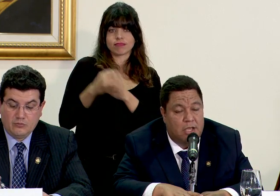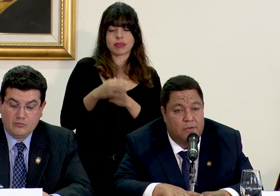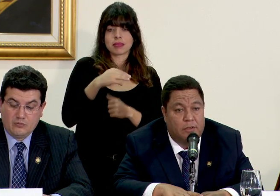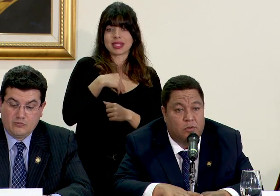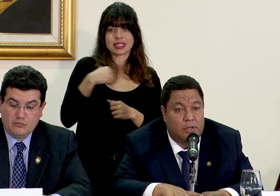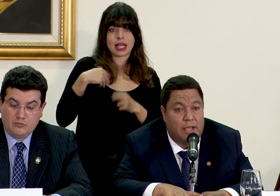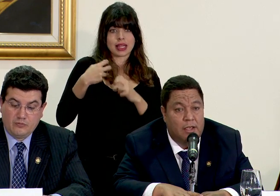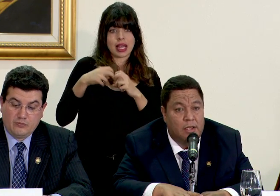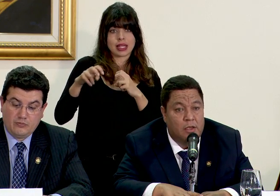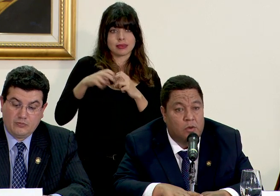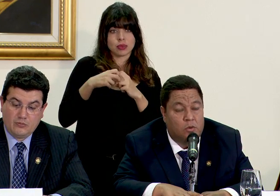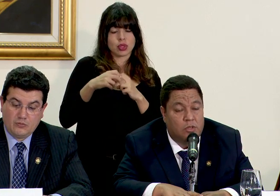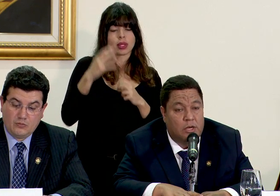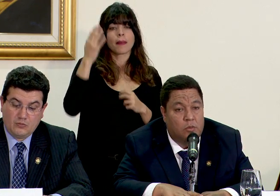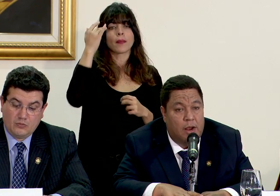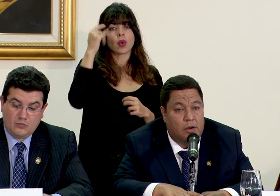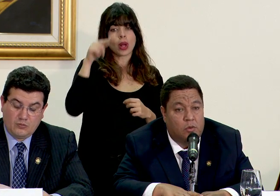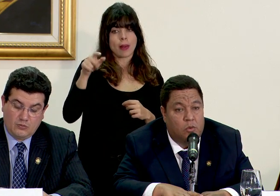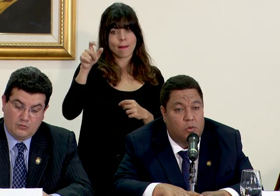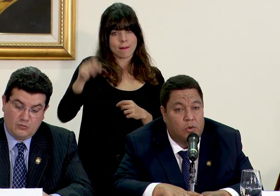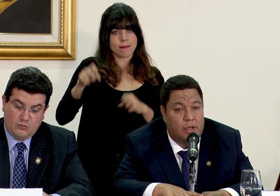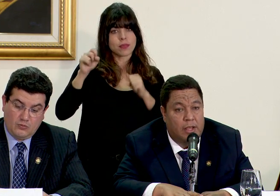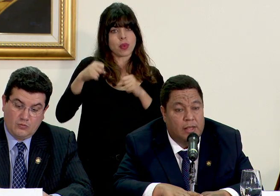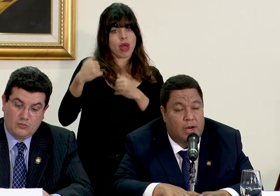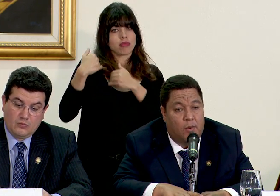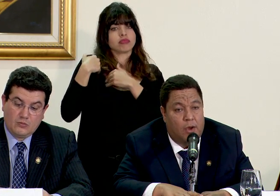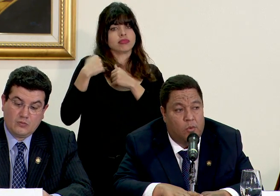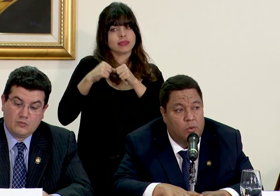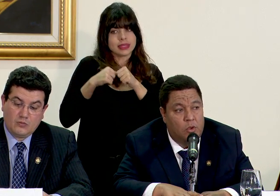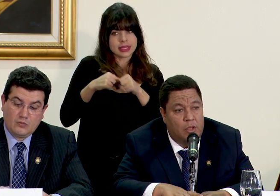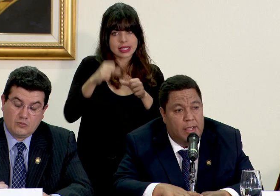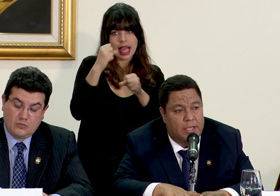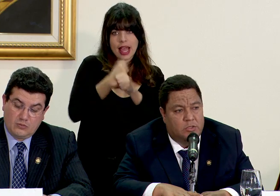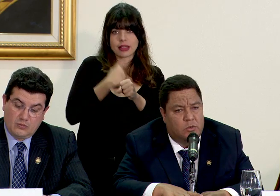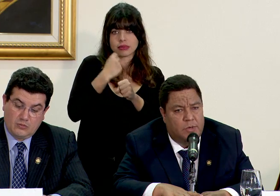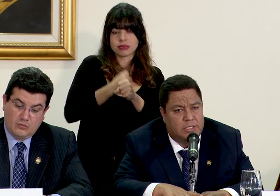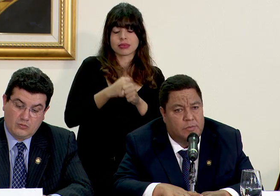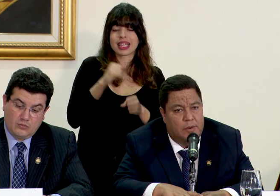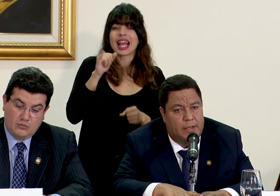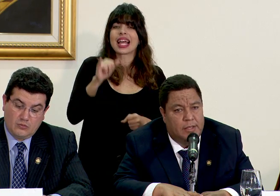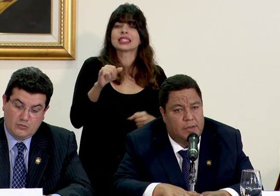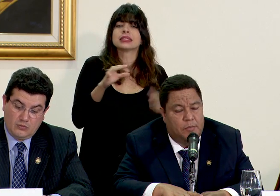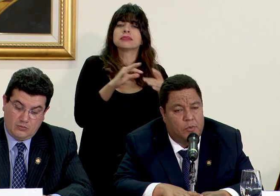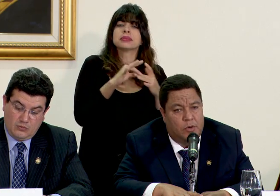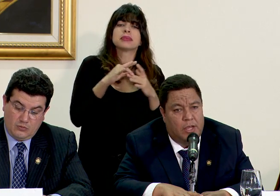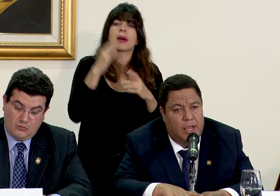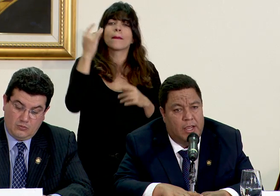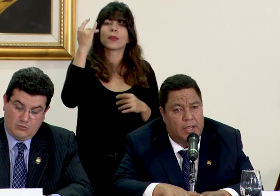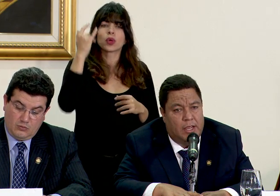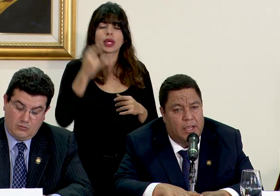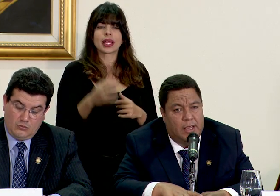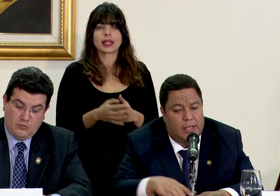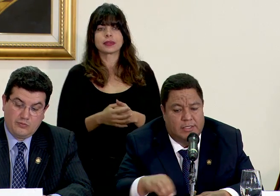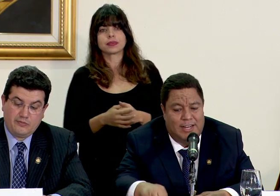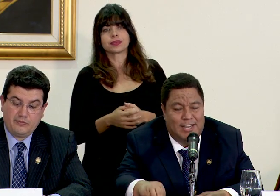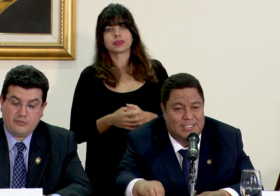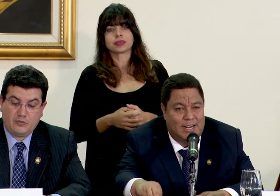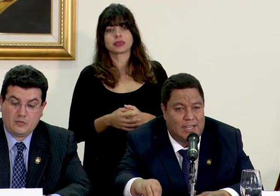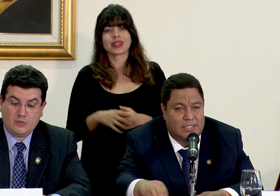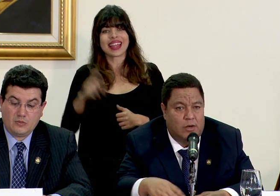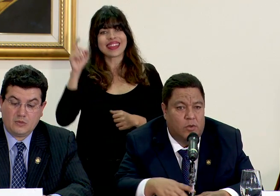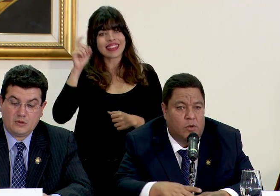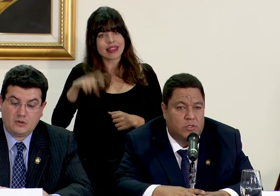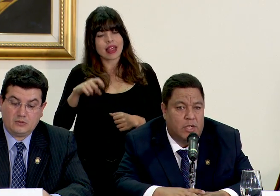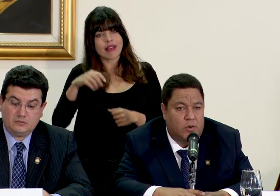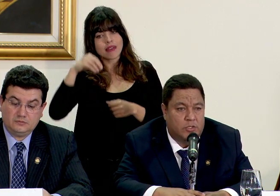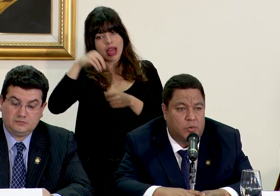transportes a efectos de continuar con el trabajo esto principalmente porque tiene que